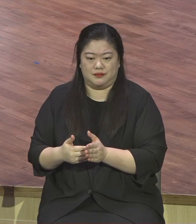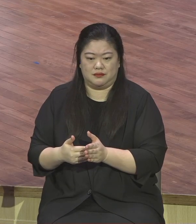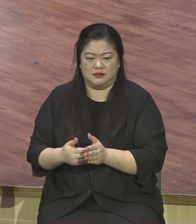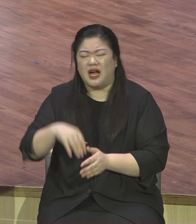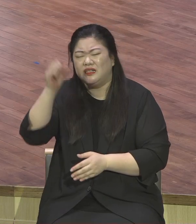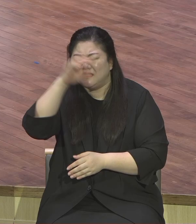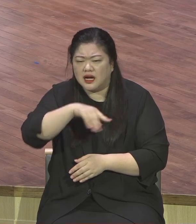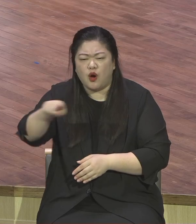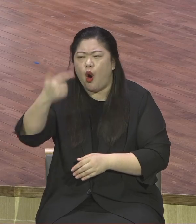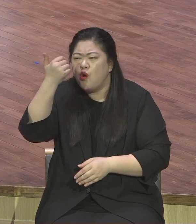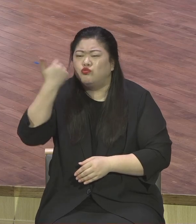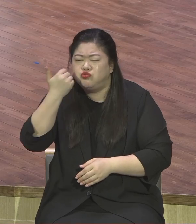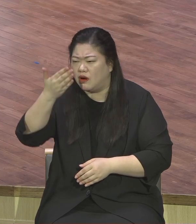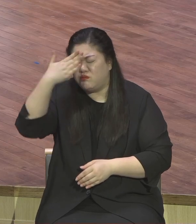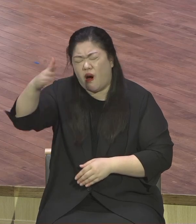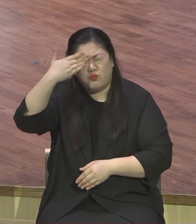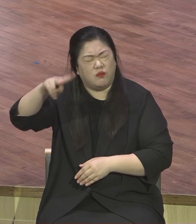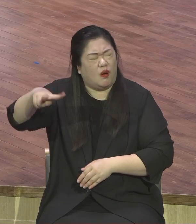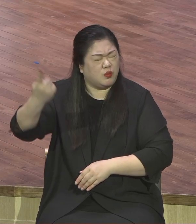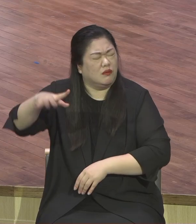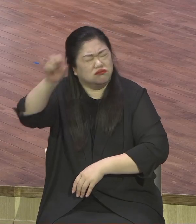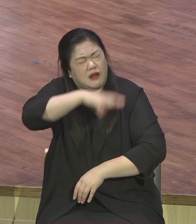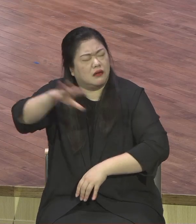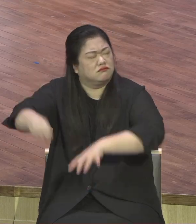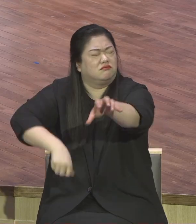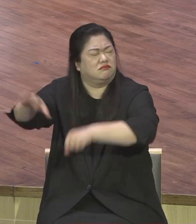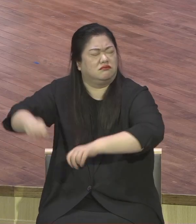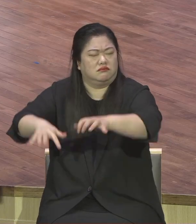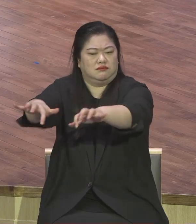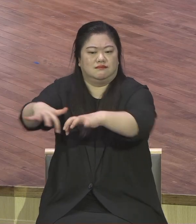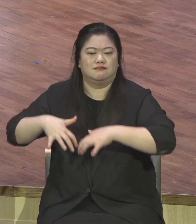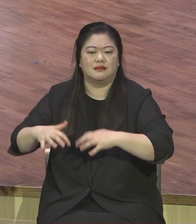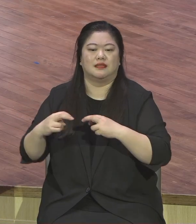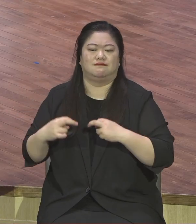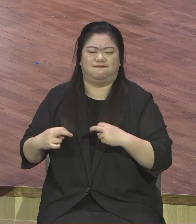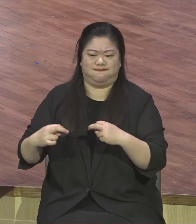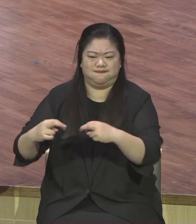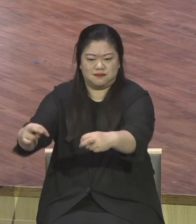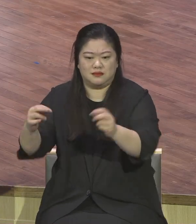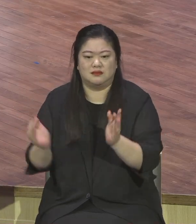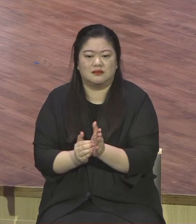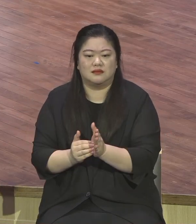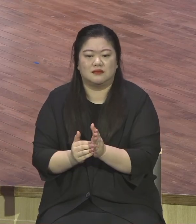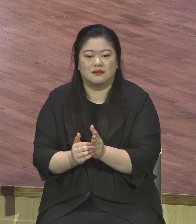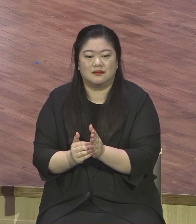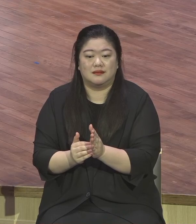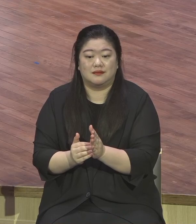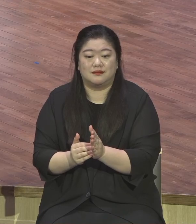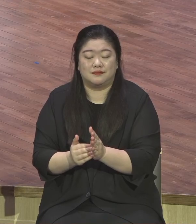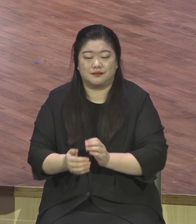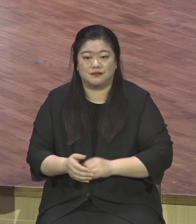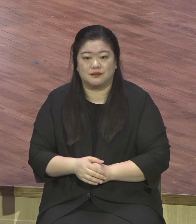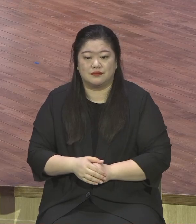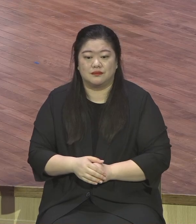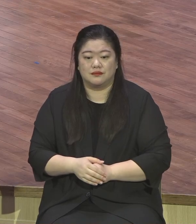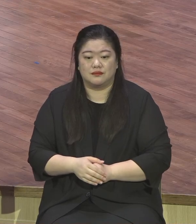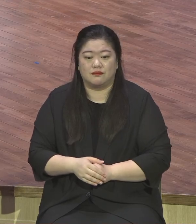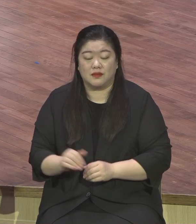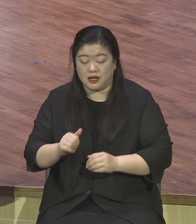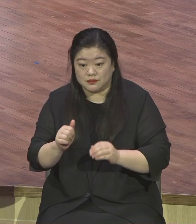아무나 악한 자나 선한 자 상관없어 종들이 길거리에 나가서 부딪힌 만난 사람은 다